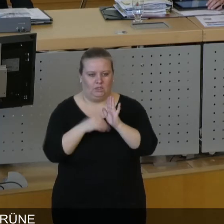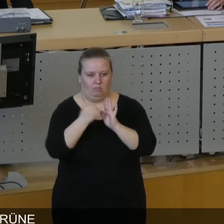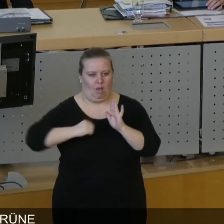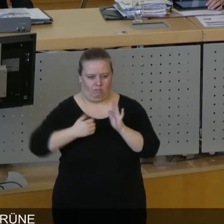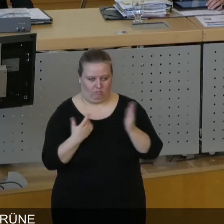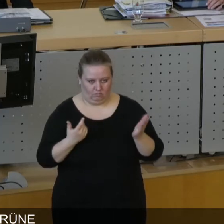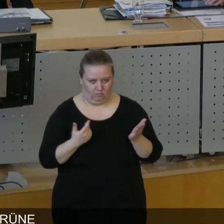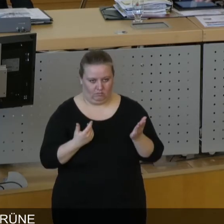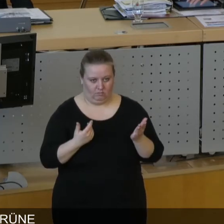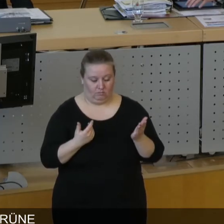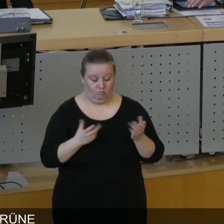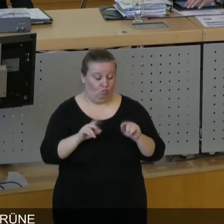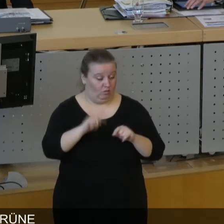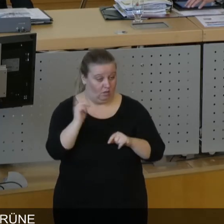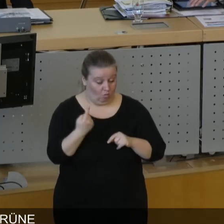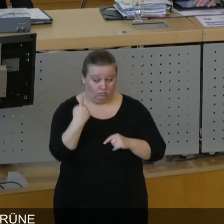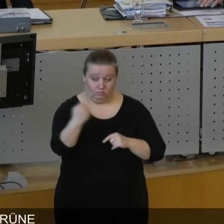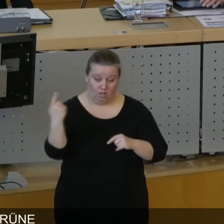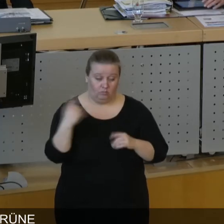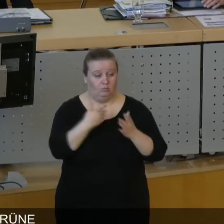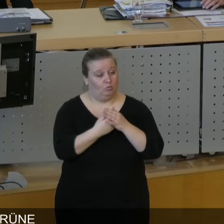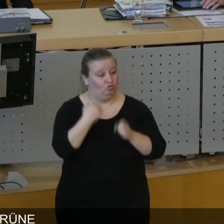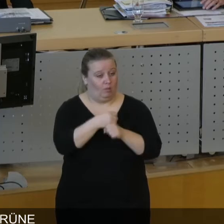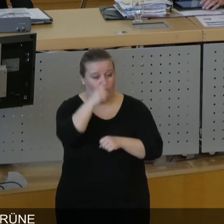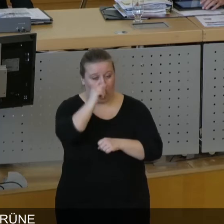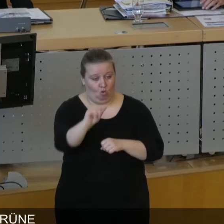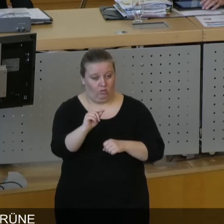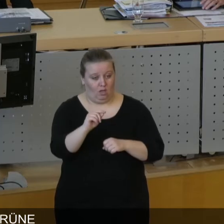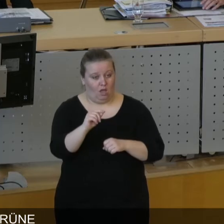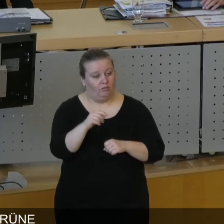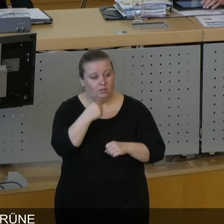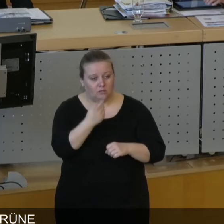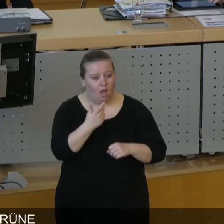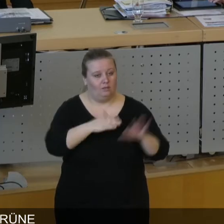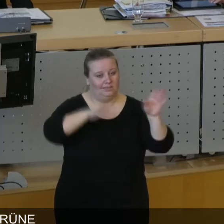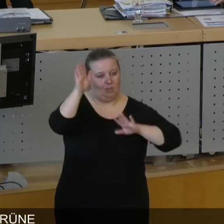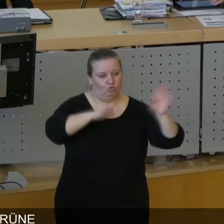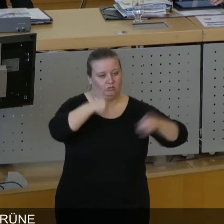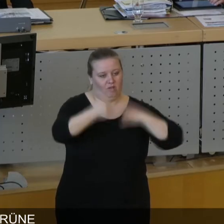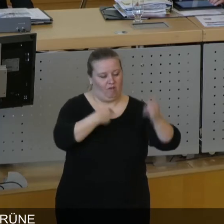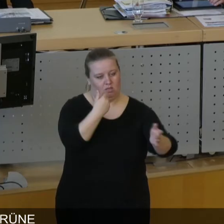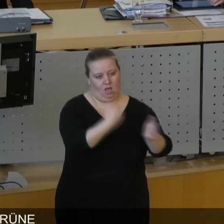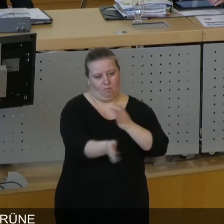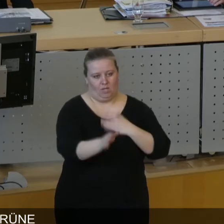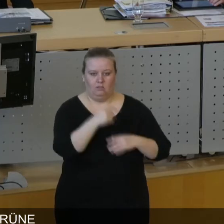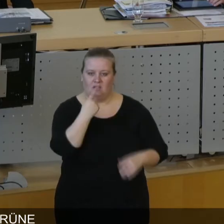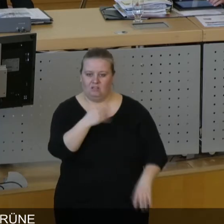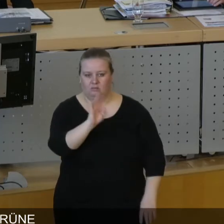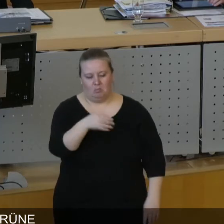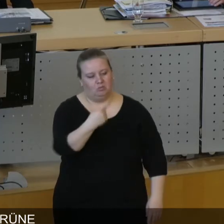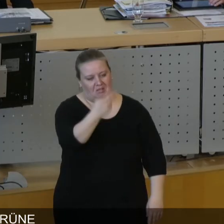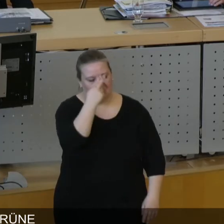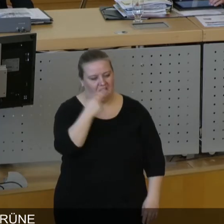verächtlich machen. Diejenigen sind es nämlich jeden Montag, die die Legitimität demokratischer Verfahren im Namen eines naiv